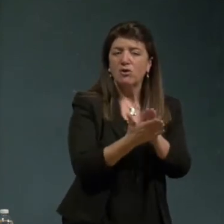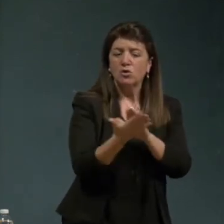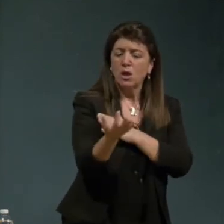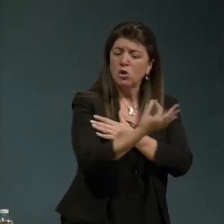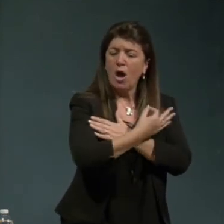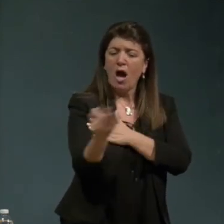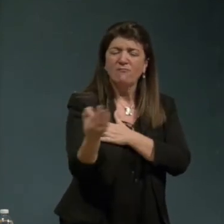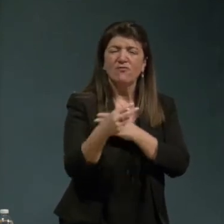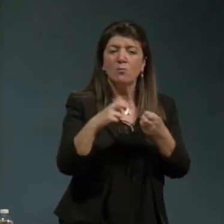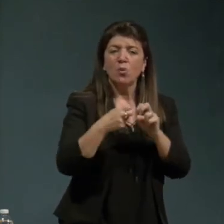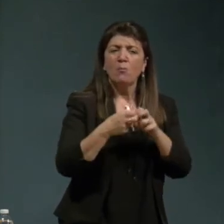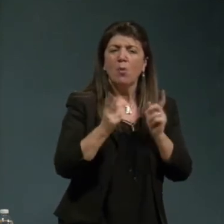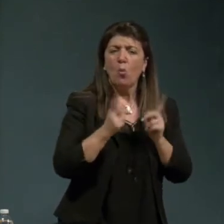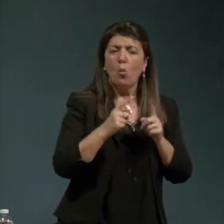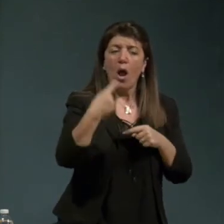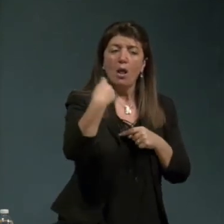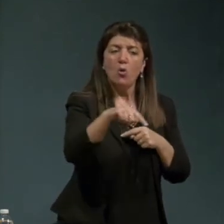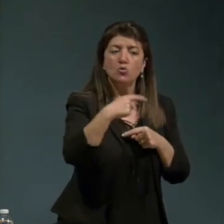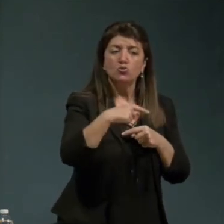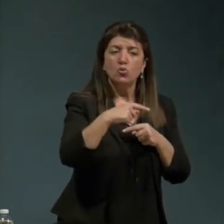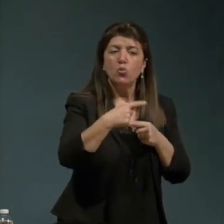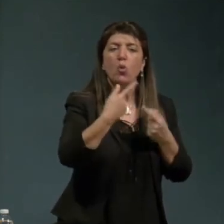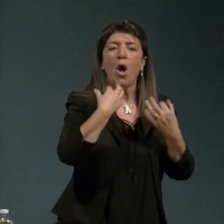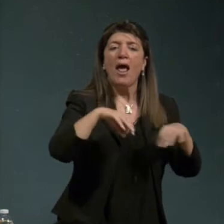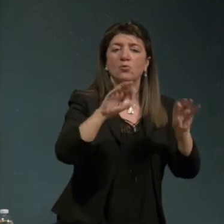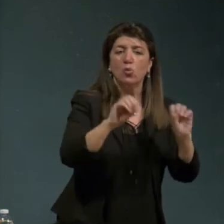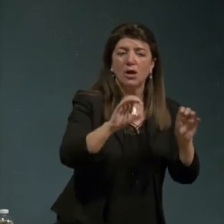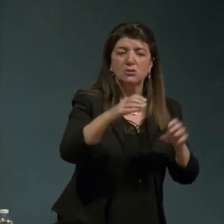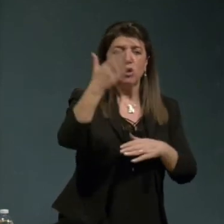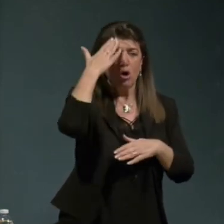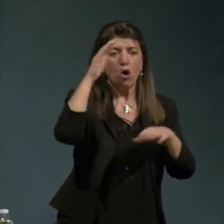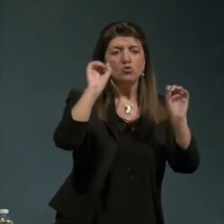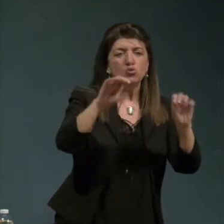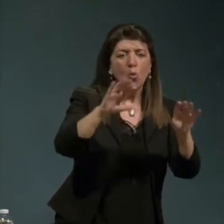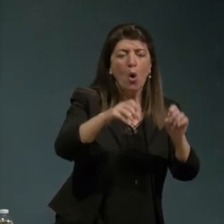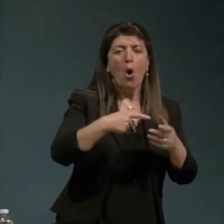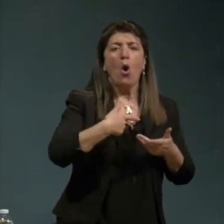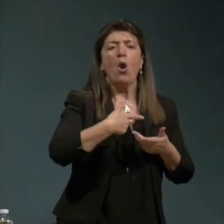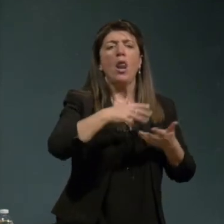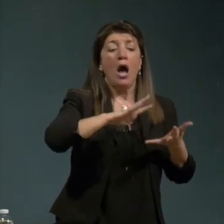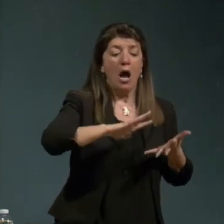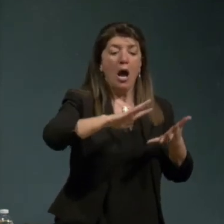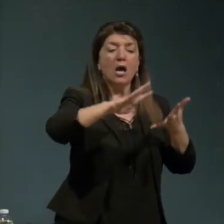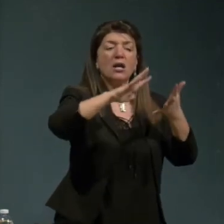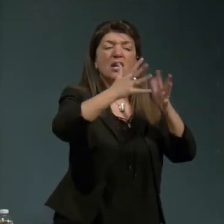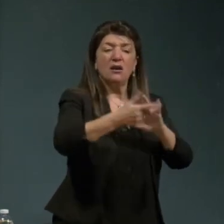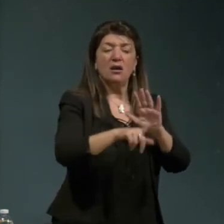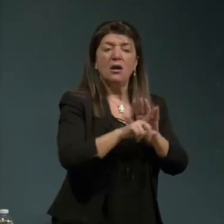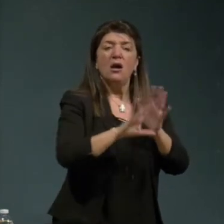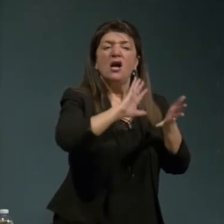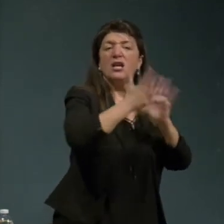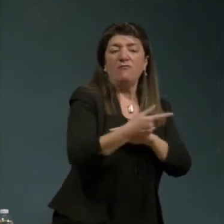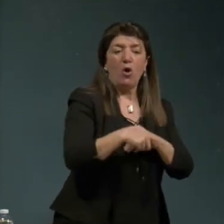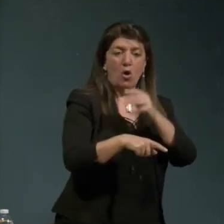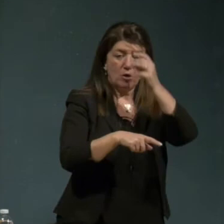dell'educazione della riforma della scuola della riforma del pensiero come